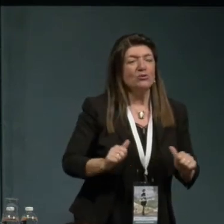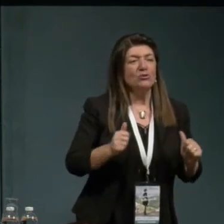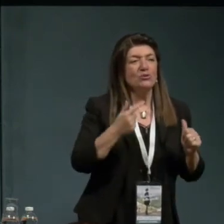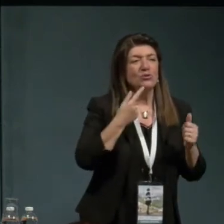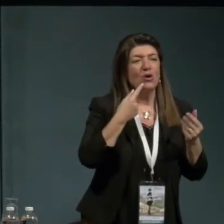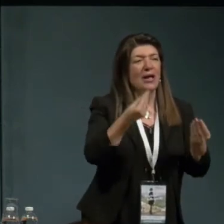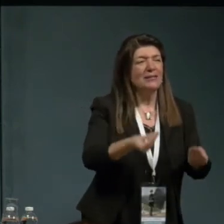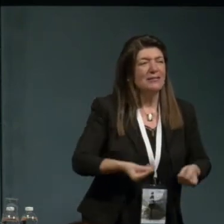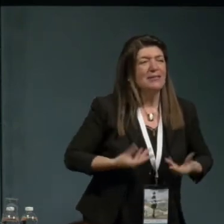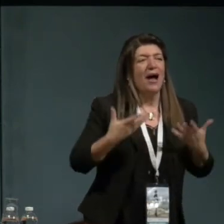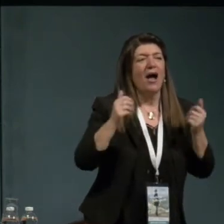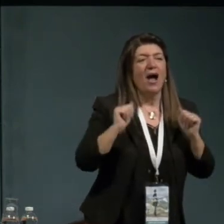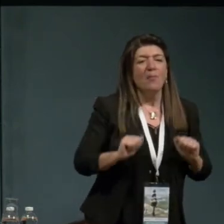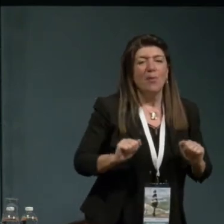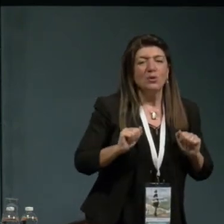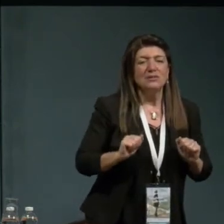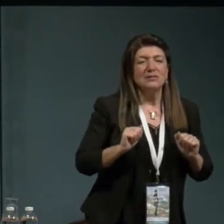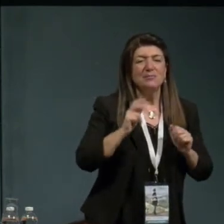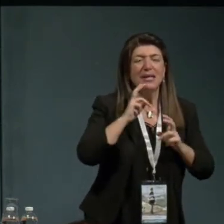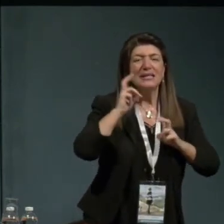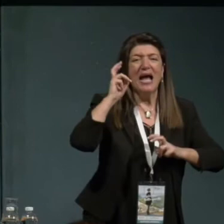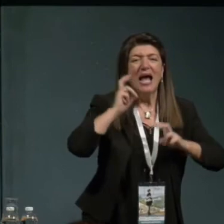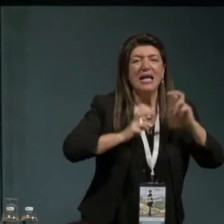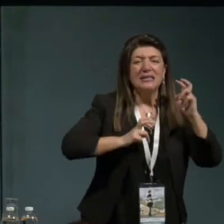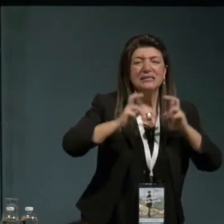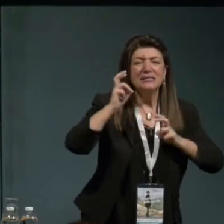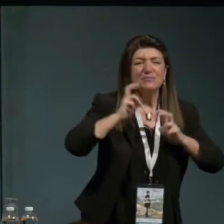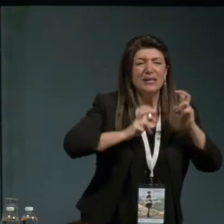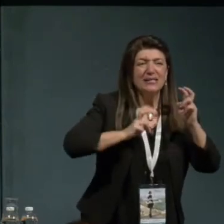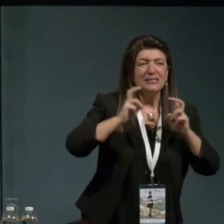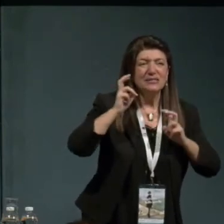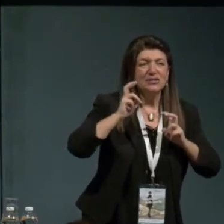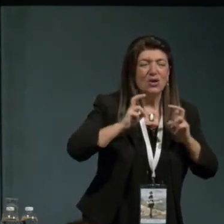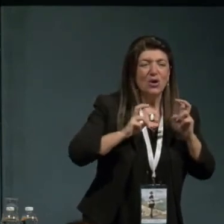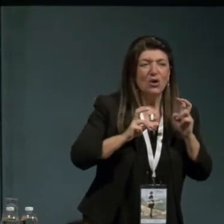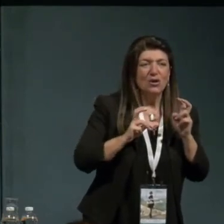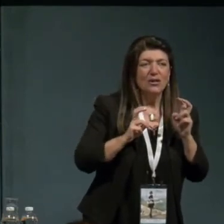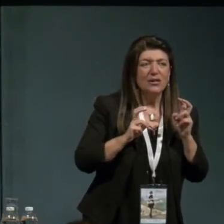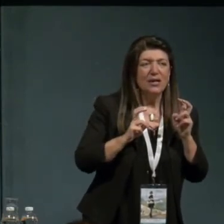di espressione di lotta e